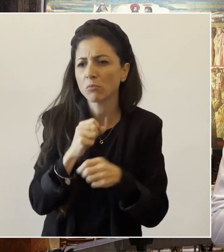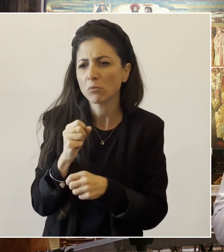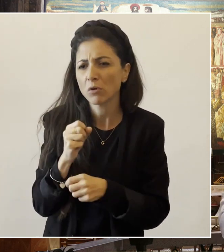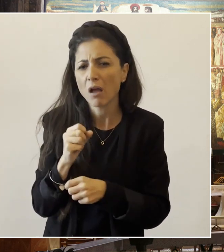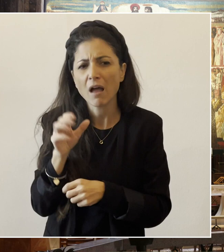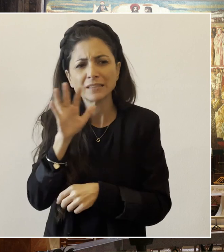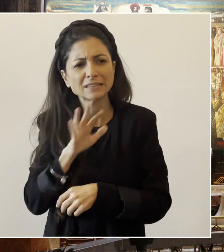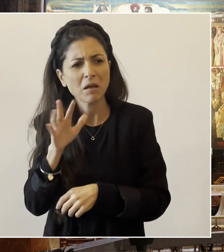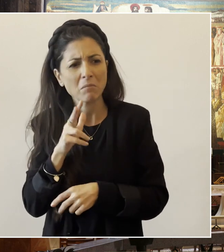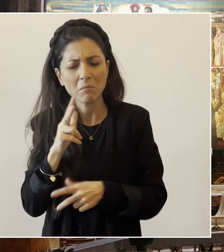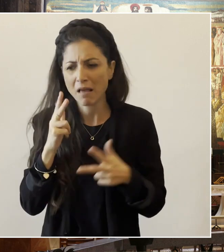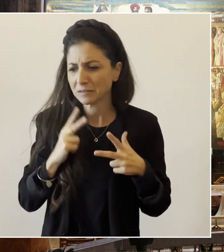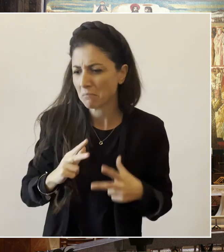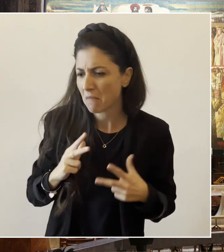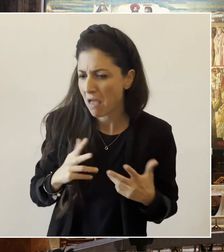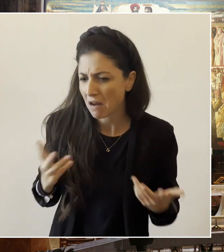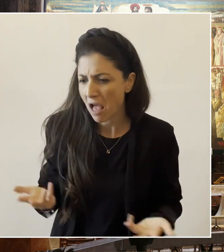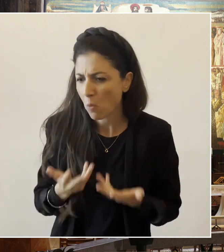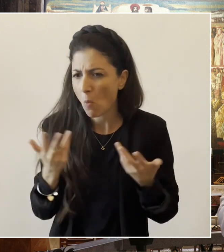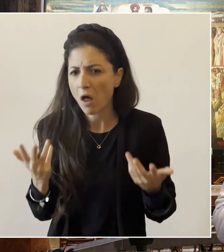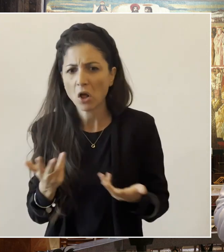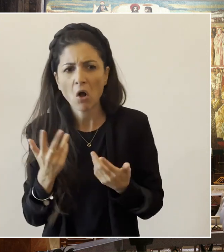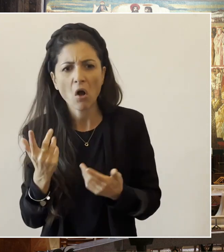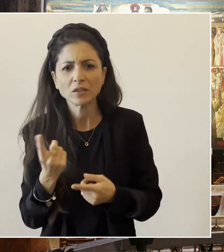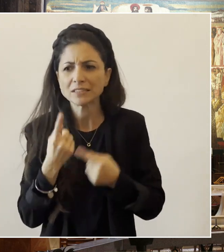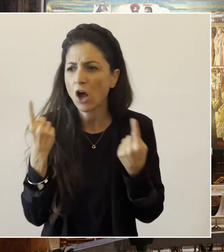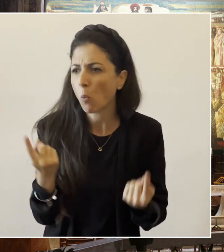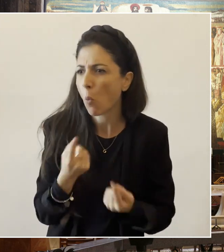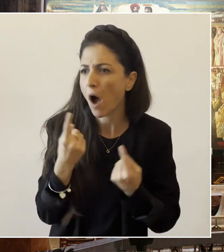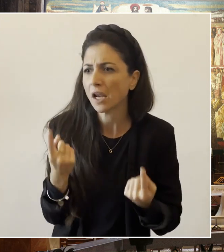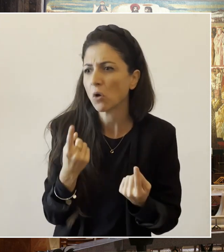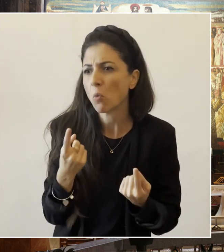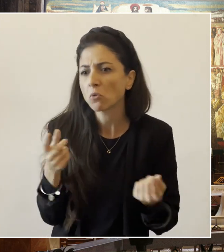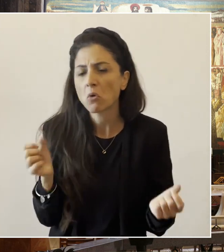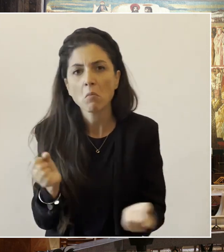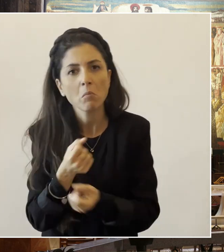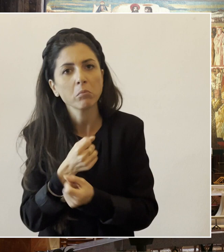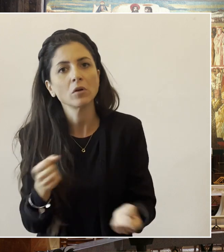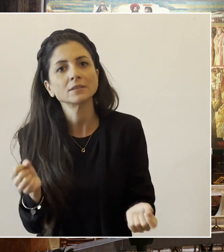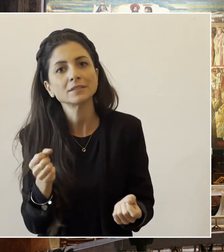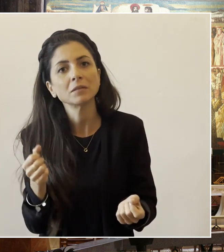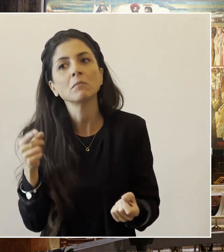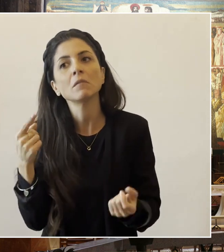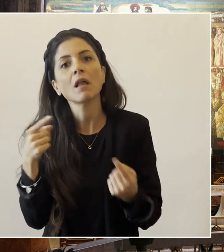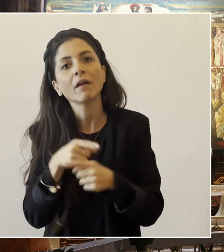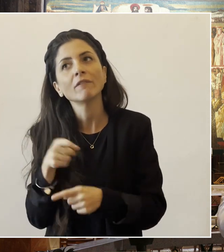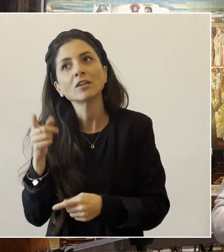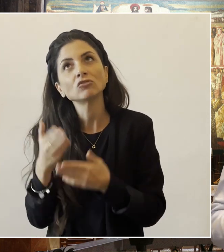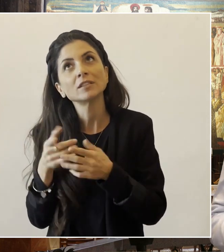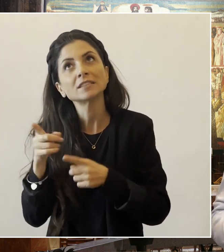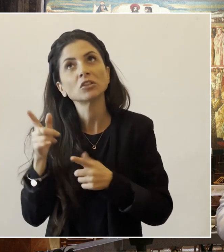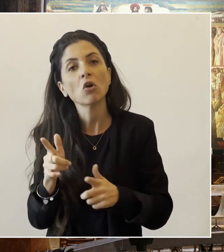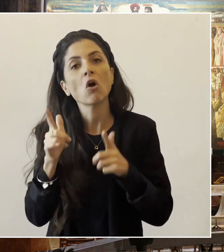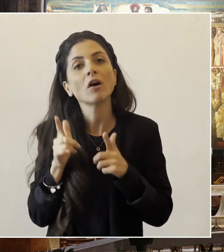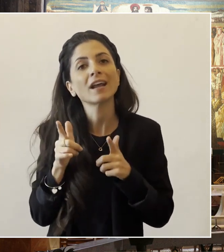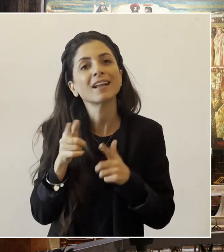che ci sembra impossibile poter sperare in qualcosa, in qualcuno, il Signore rende possibile sentire la